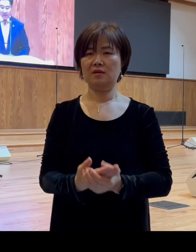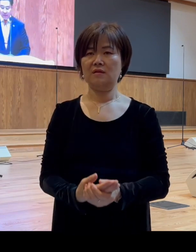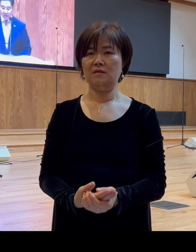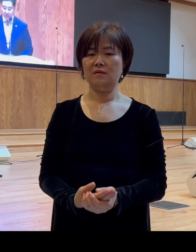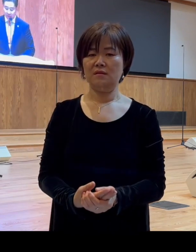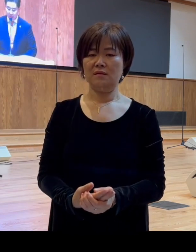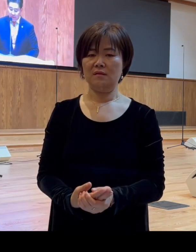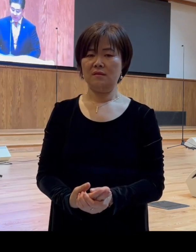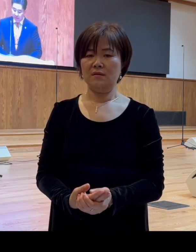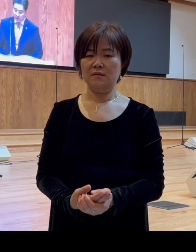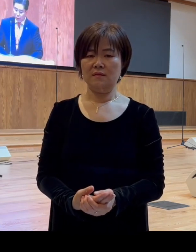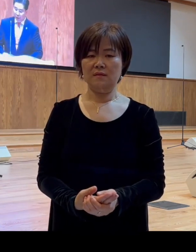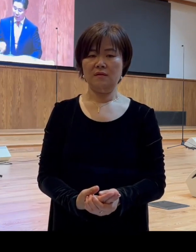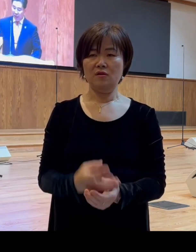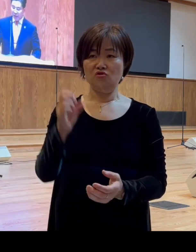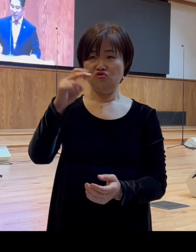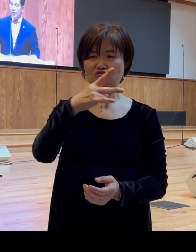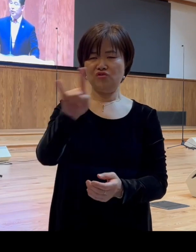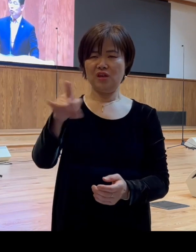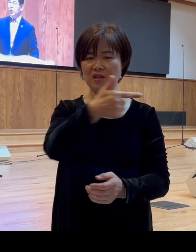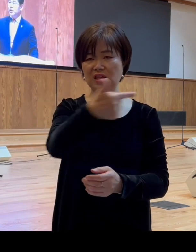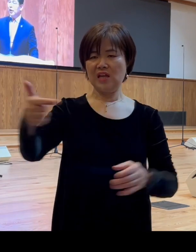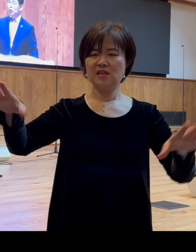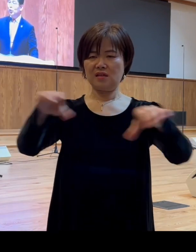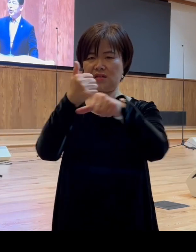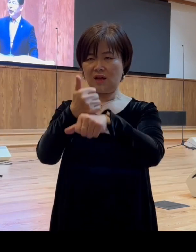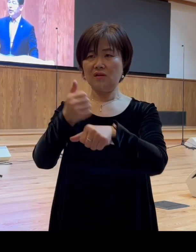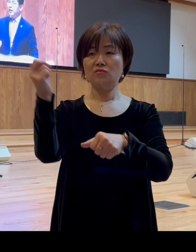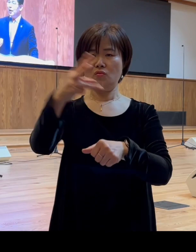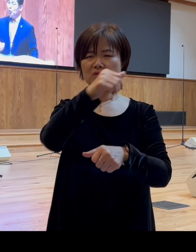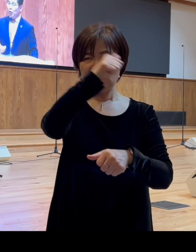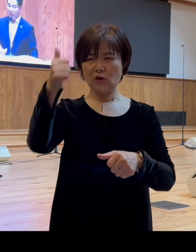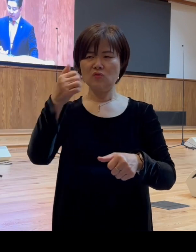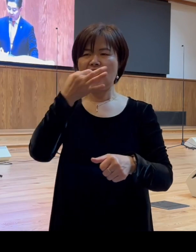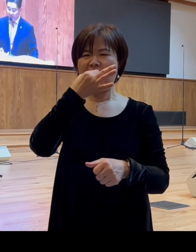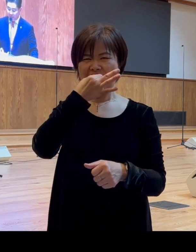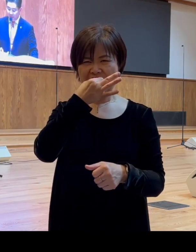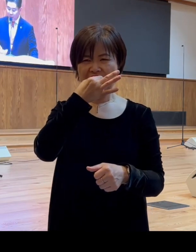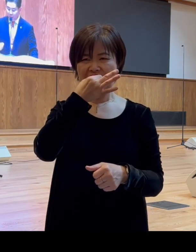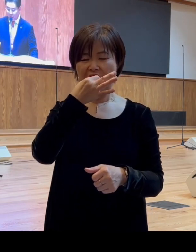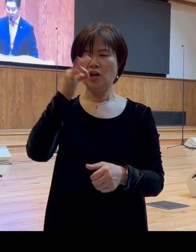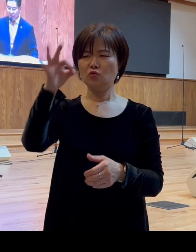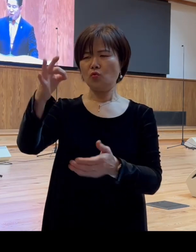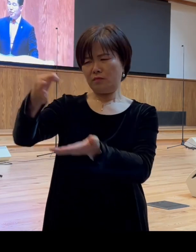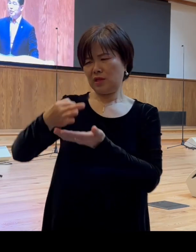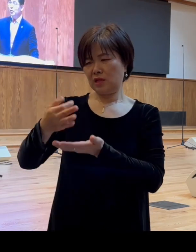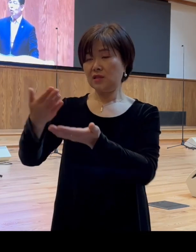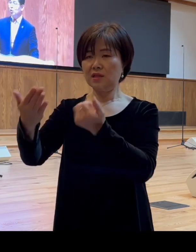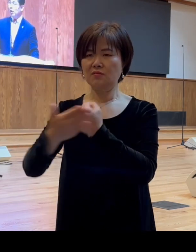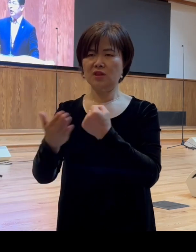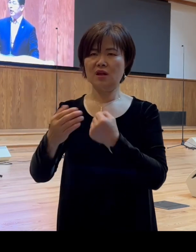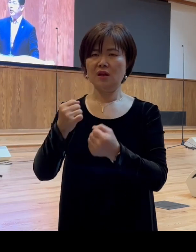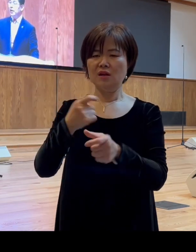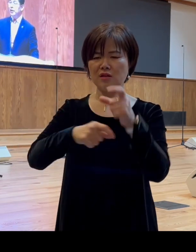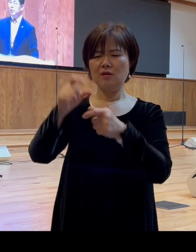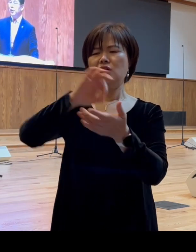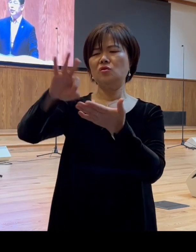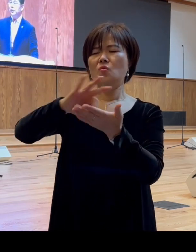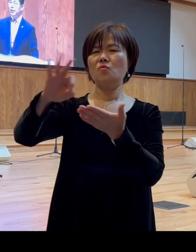그럼 유대교 대제사장들과 장노들의 탐욕에 이용당한 것이죠 더 정확하게 이야기하면 여러분